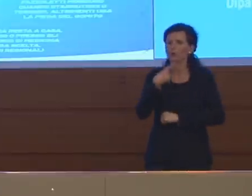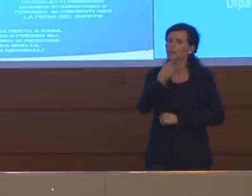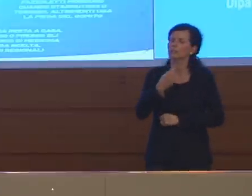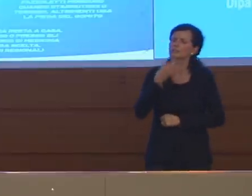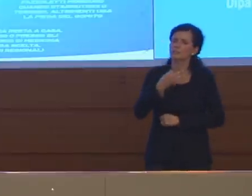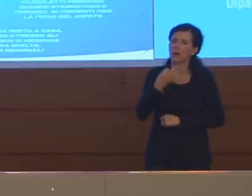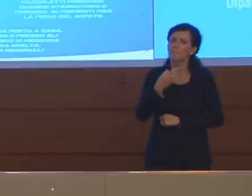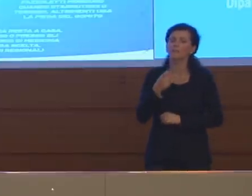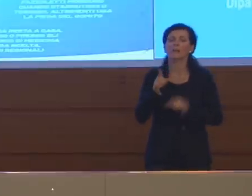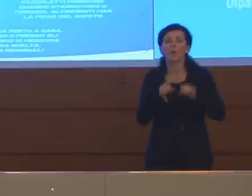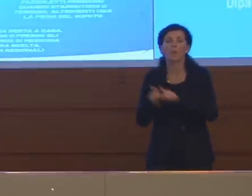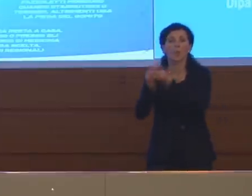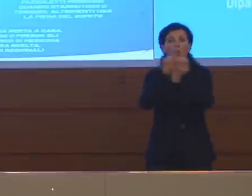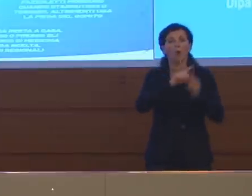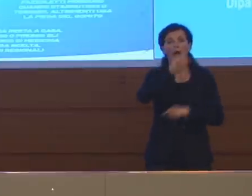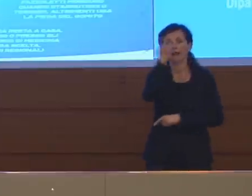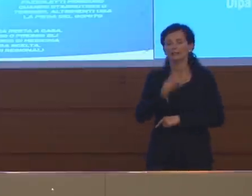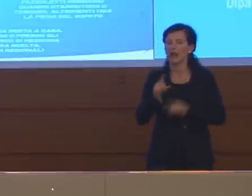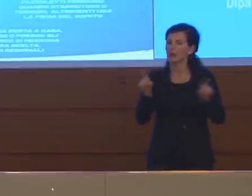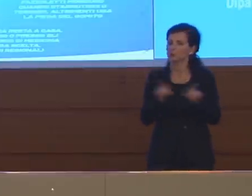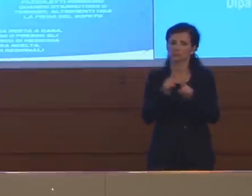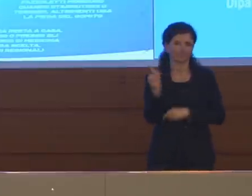stesso concetto a tutta Italia. Grazie.